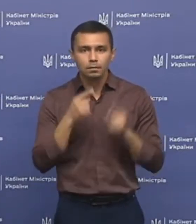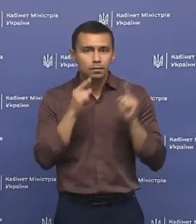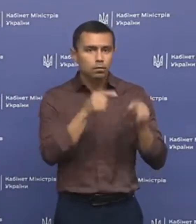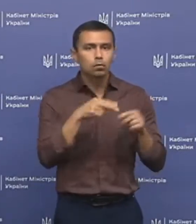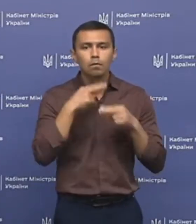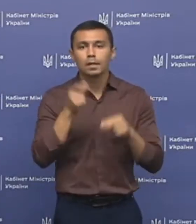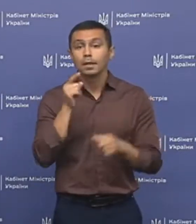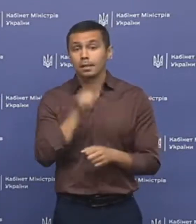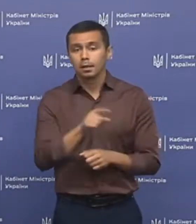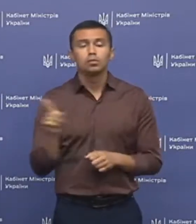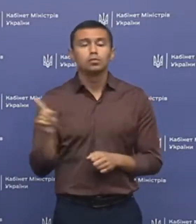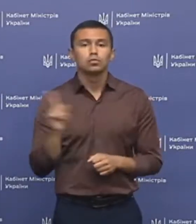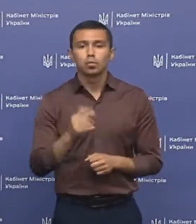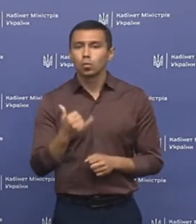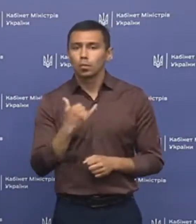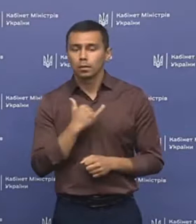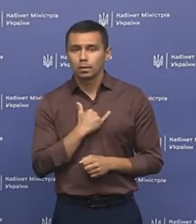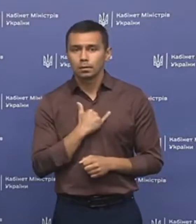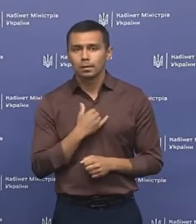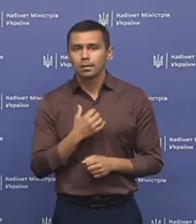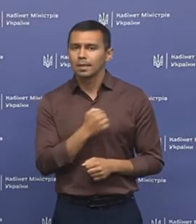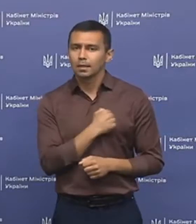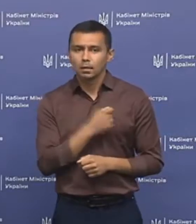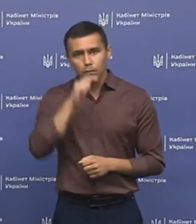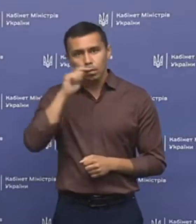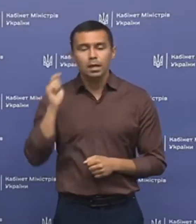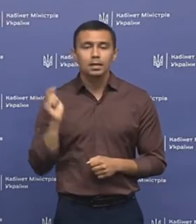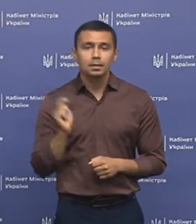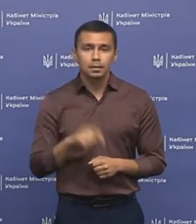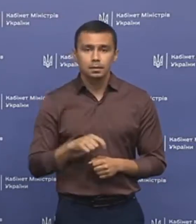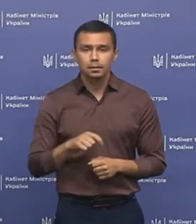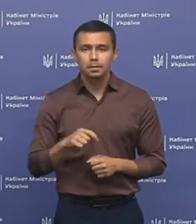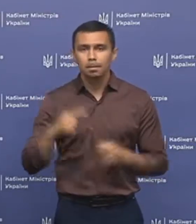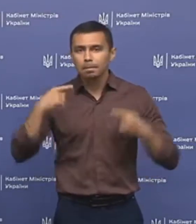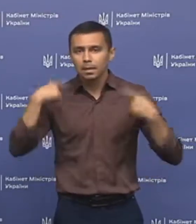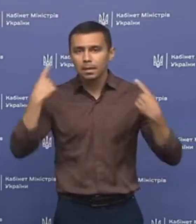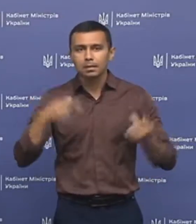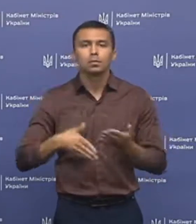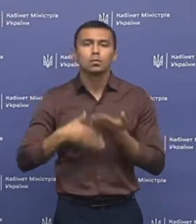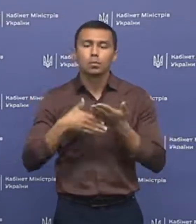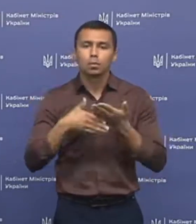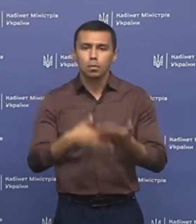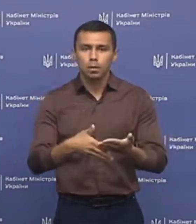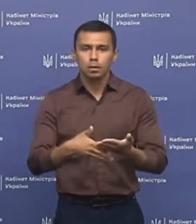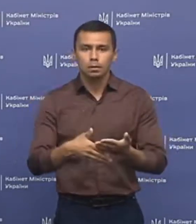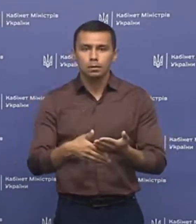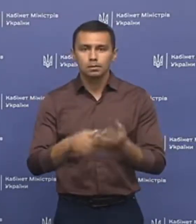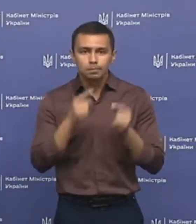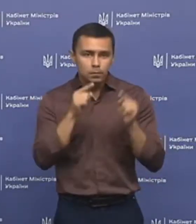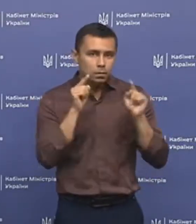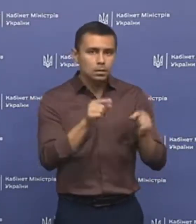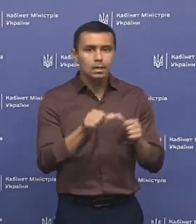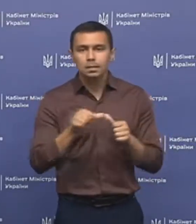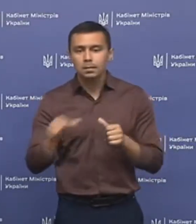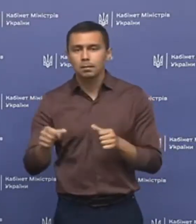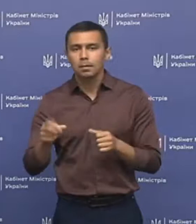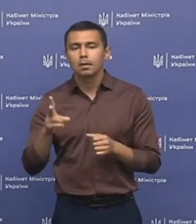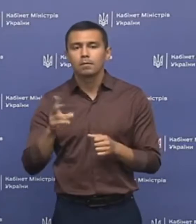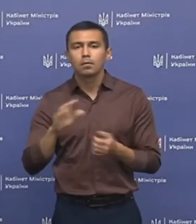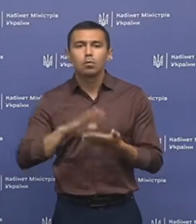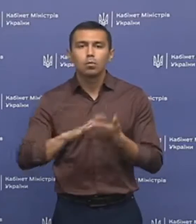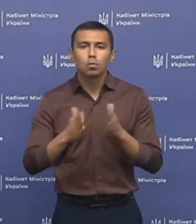звернути увагу на те, що у нас, на жаль, в Україні психіатрична допомога зосереджена саме